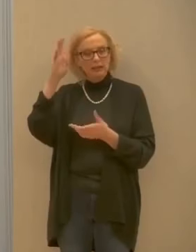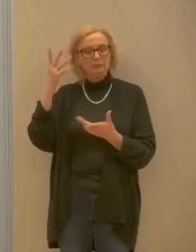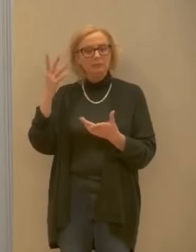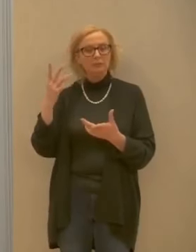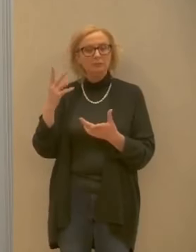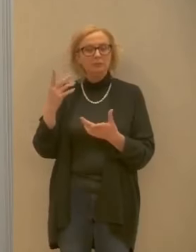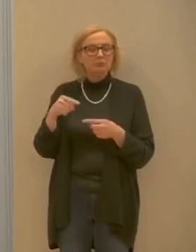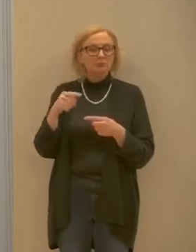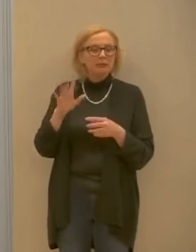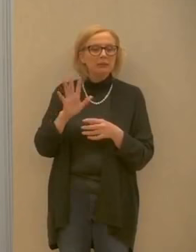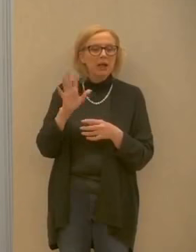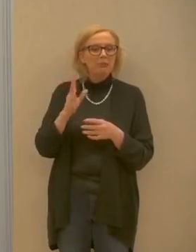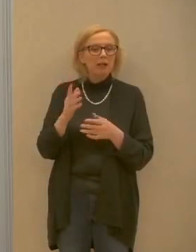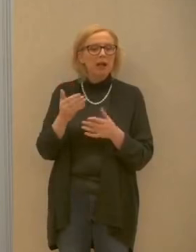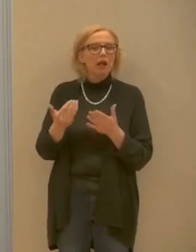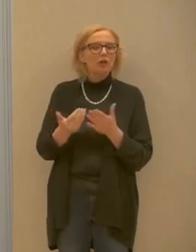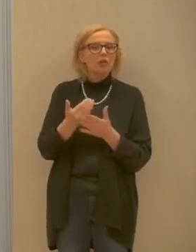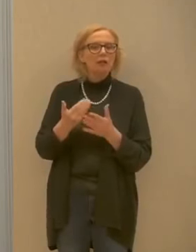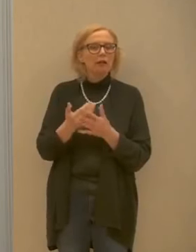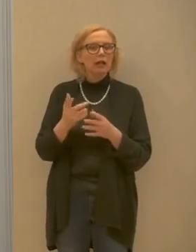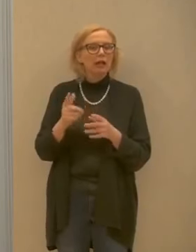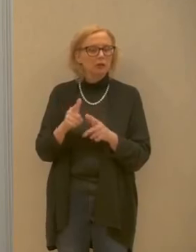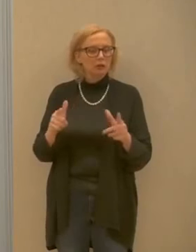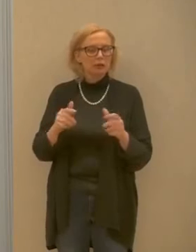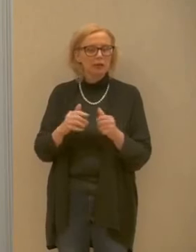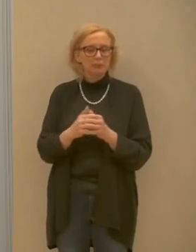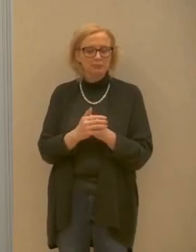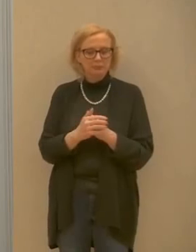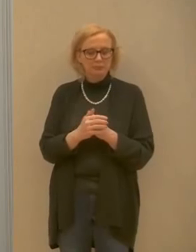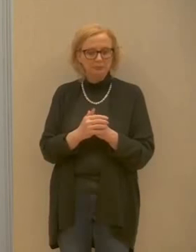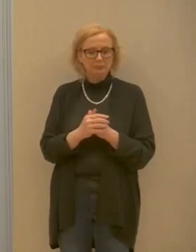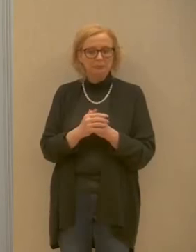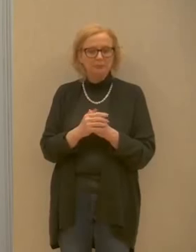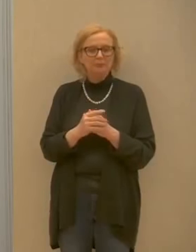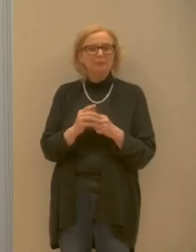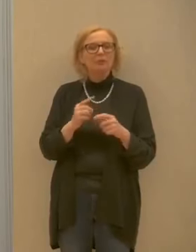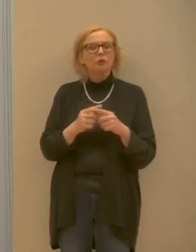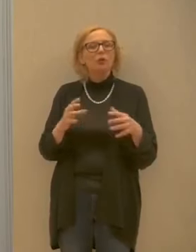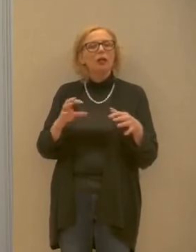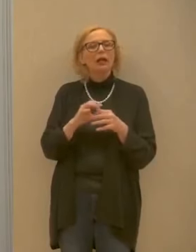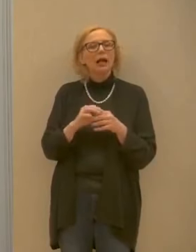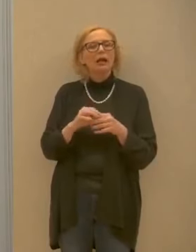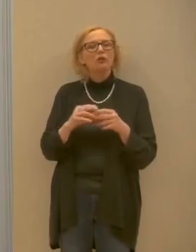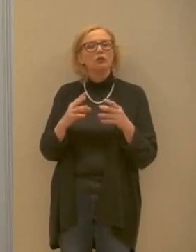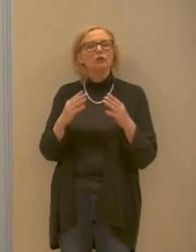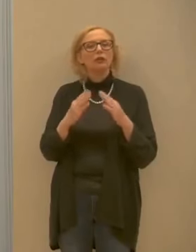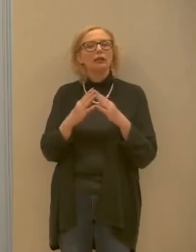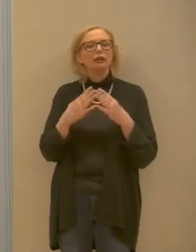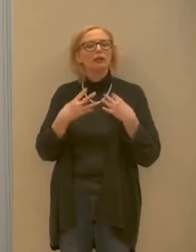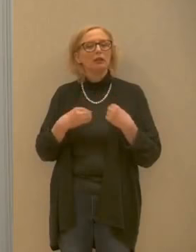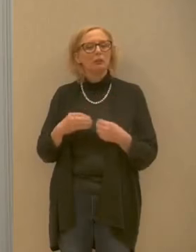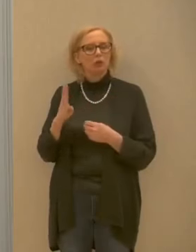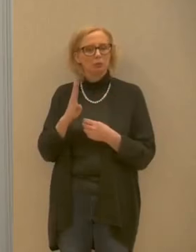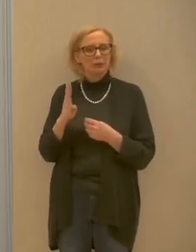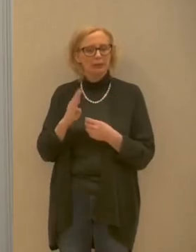recenti su questo presidio e alla situazione della casa di riposo di Bezzecca